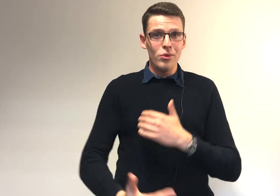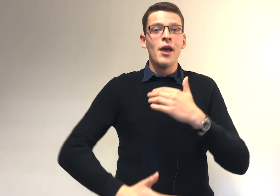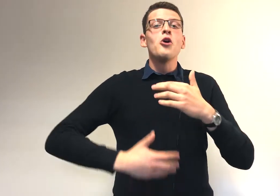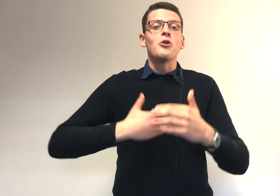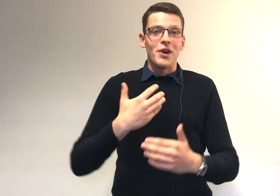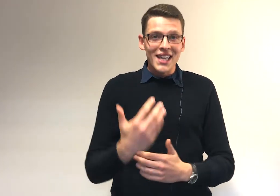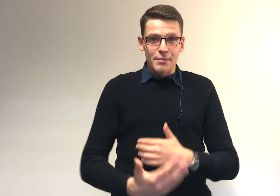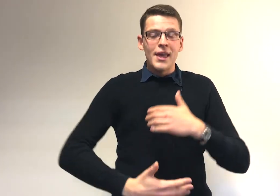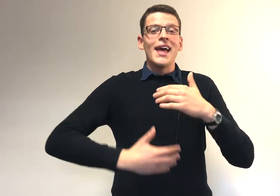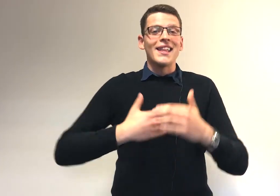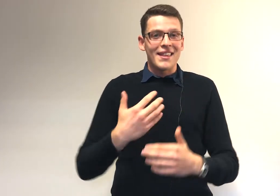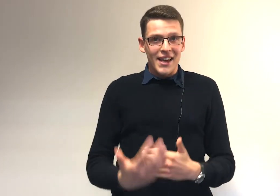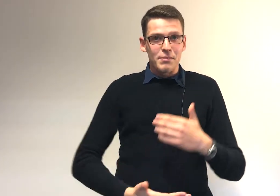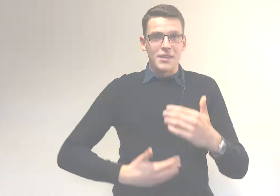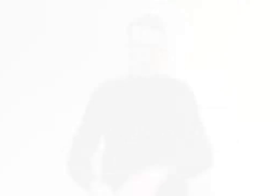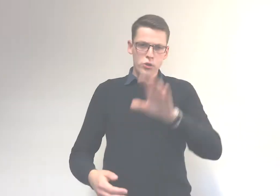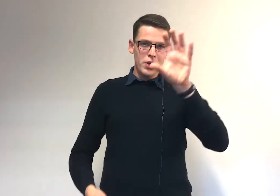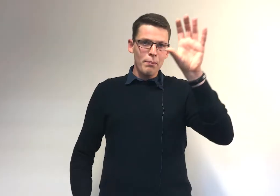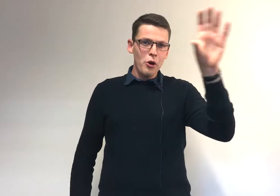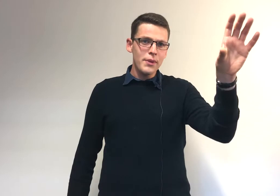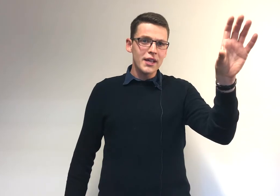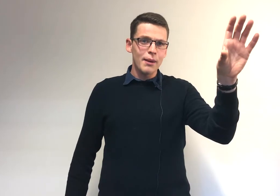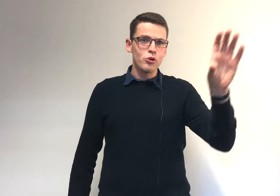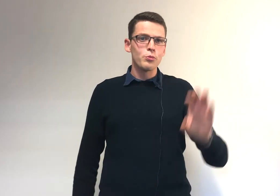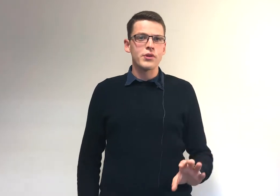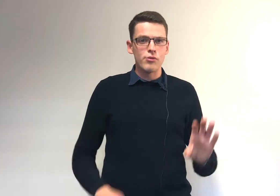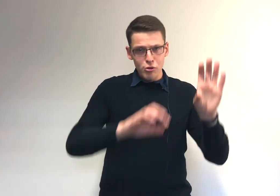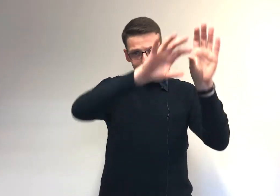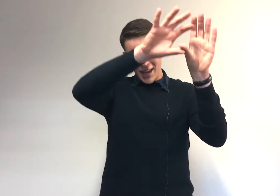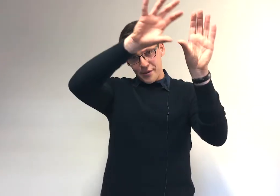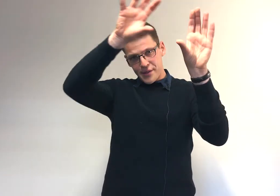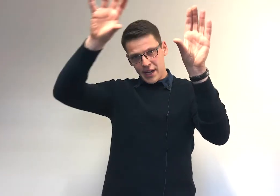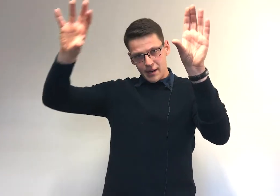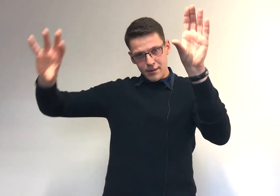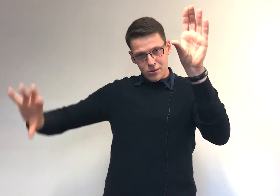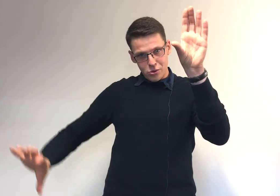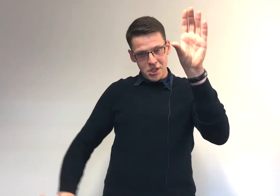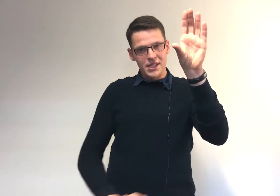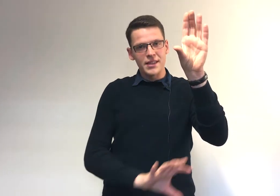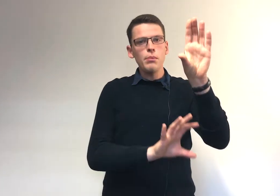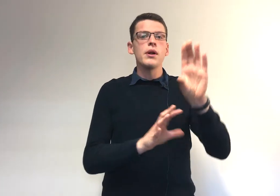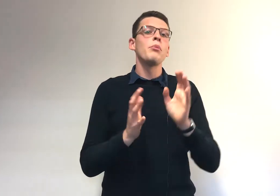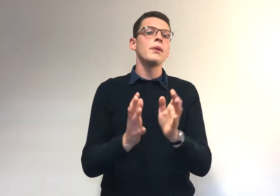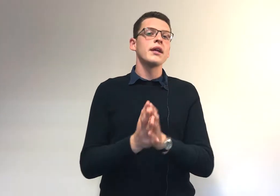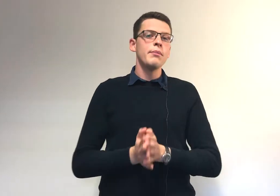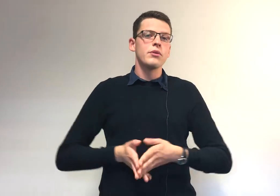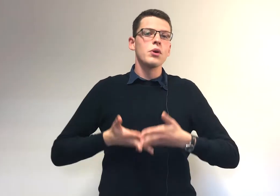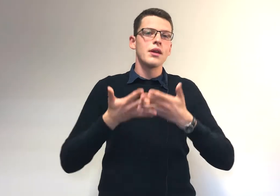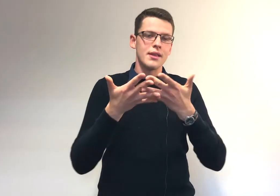que le rythme est assez rapide. Donc, la première étape de notre processus, tu vas voir, il y un cycle de six étapes. La première étape, c'est donc d